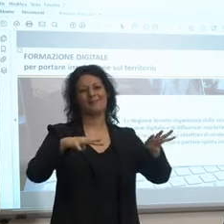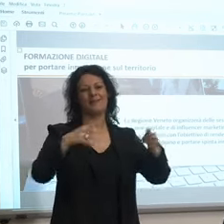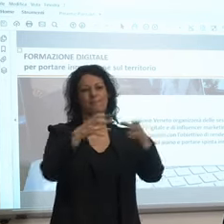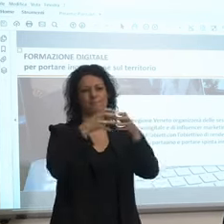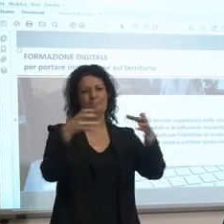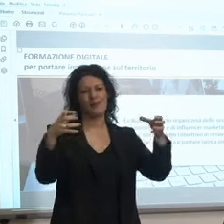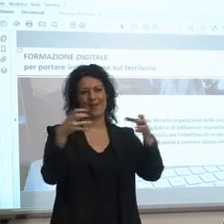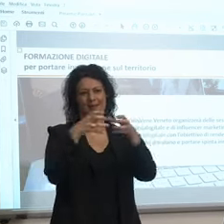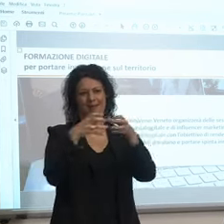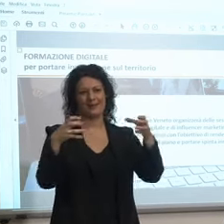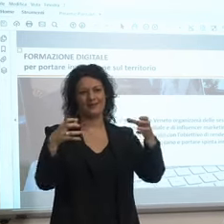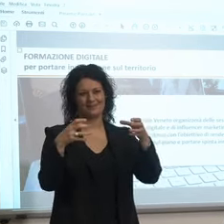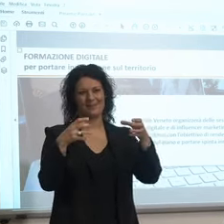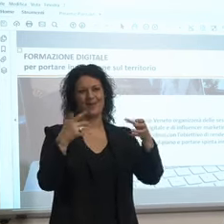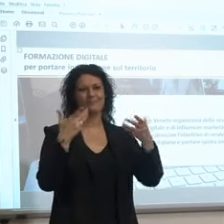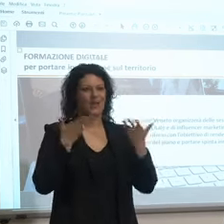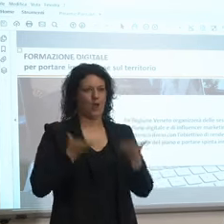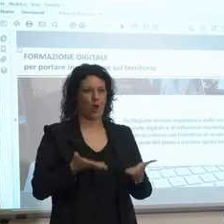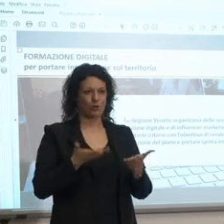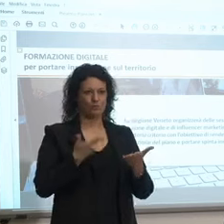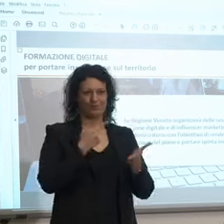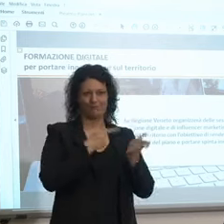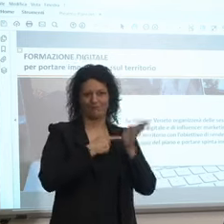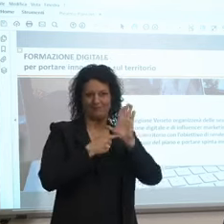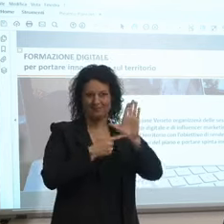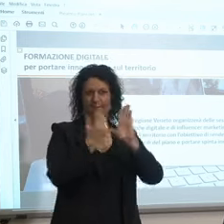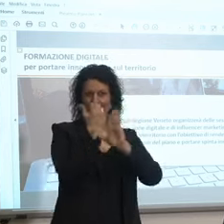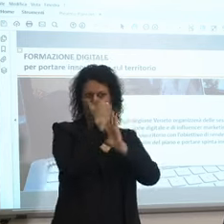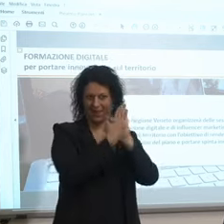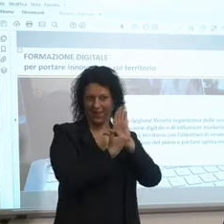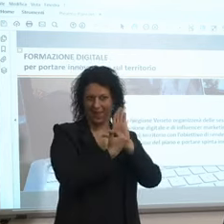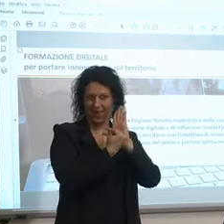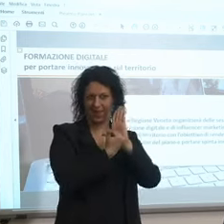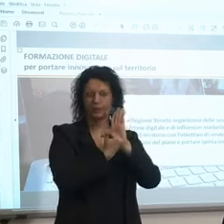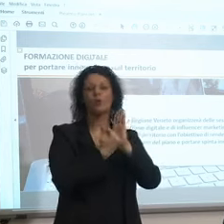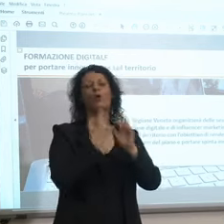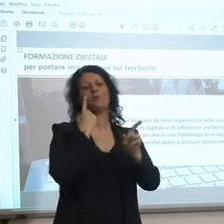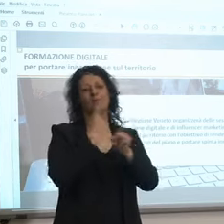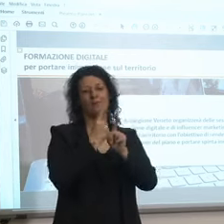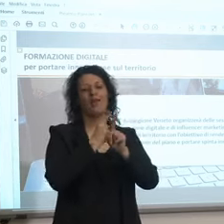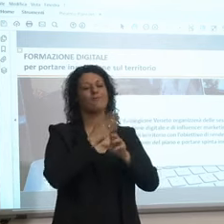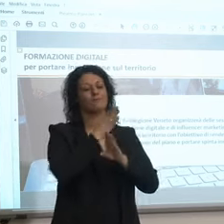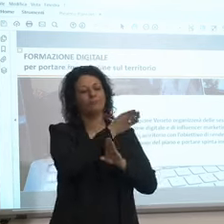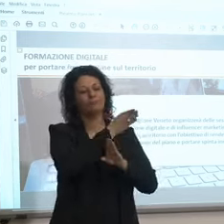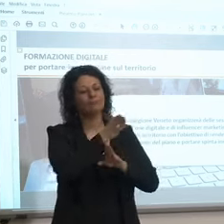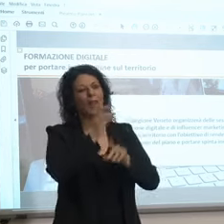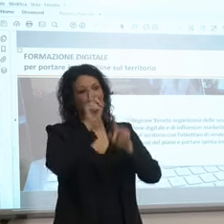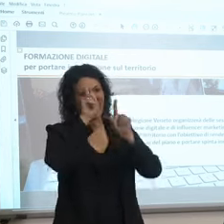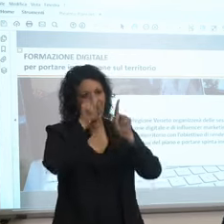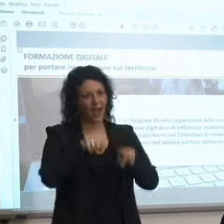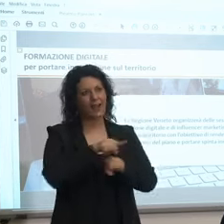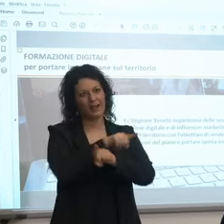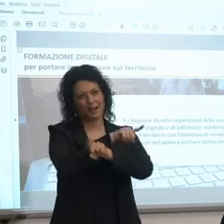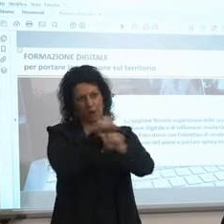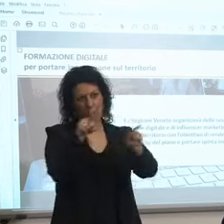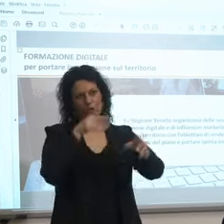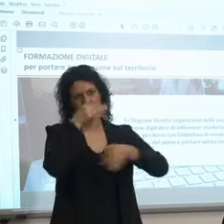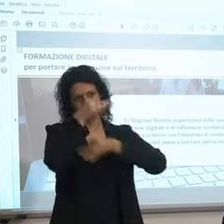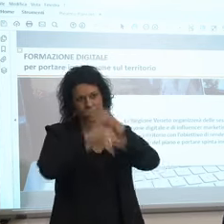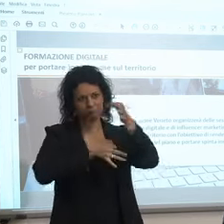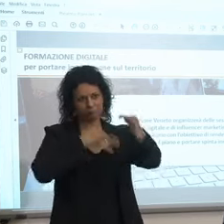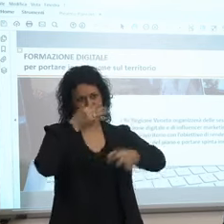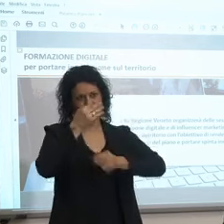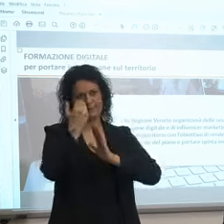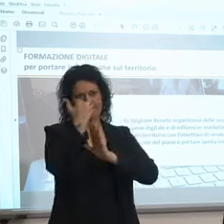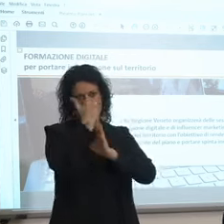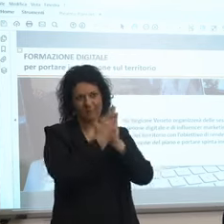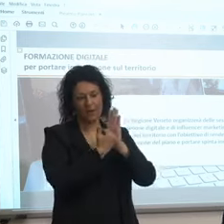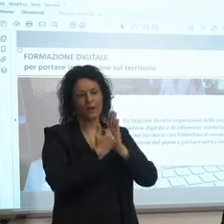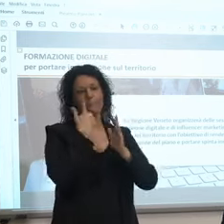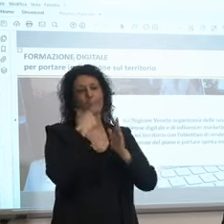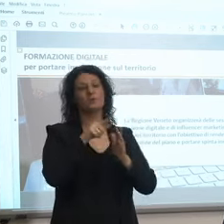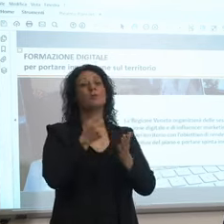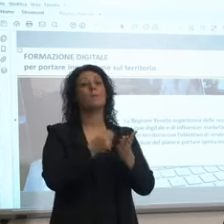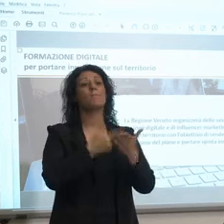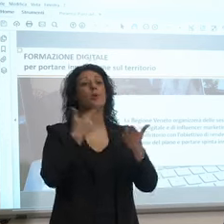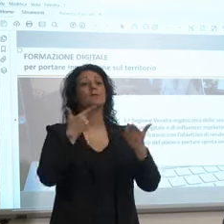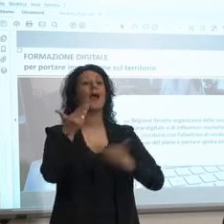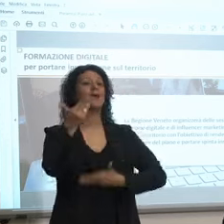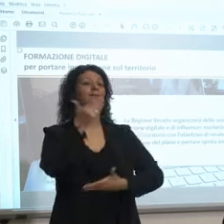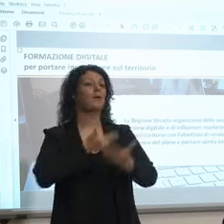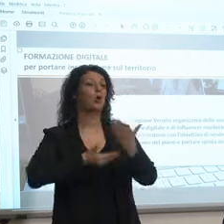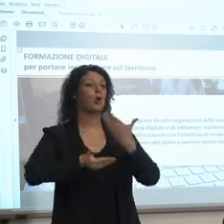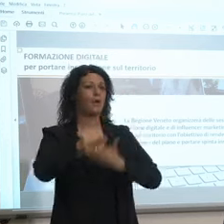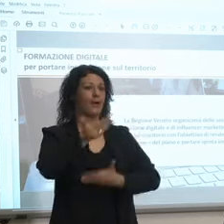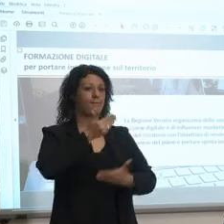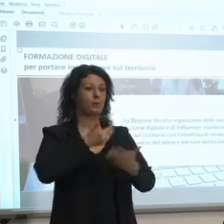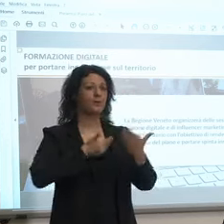che adesso sto spiegando a voi anche a loro perché è importantissima la collaborazione ovviamente io a livello informale ho già